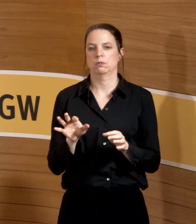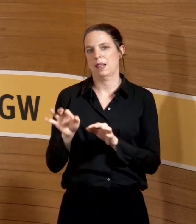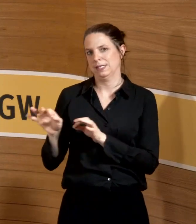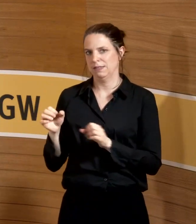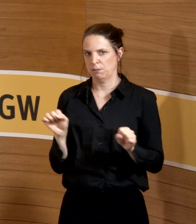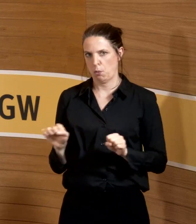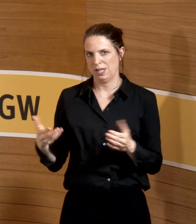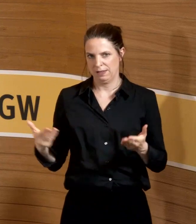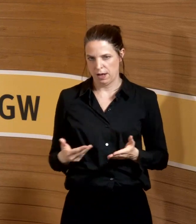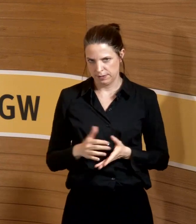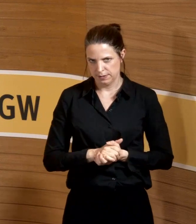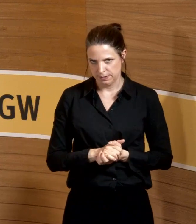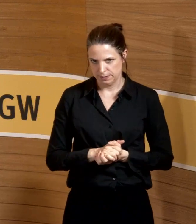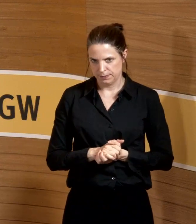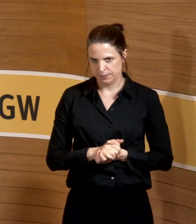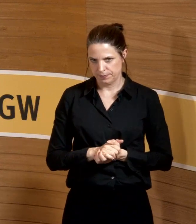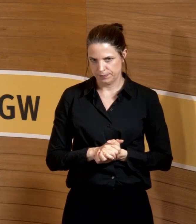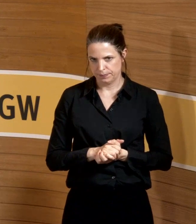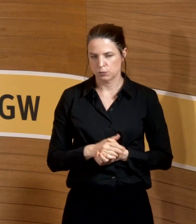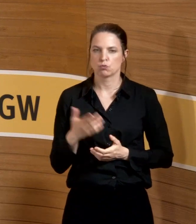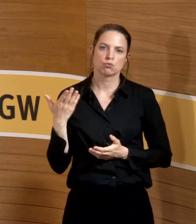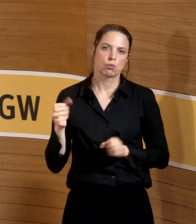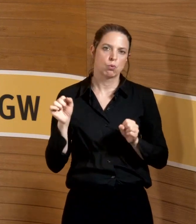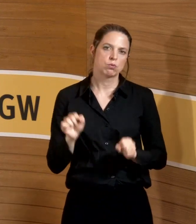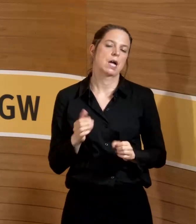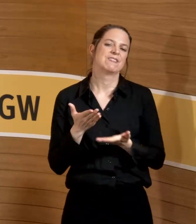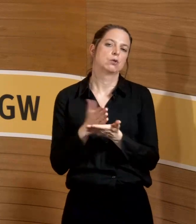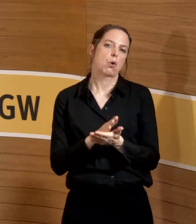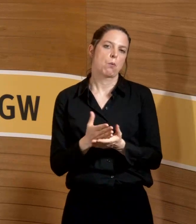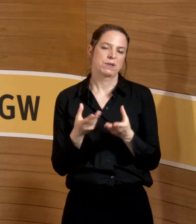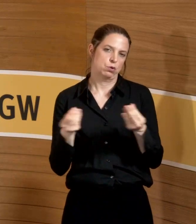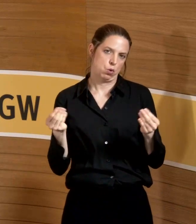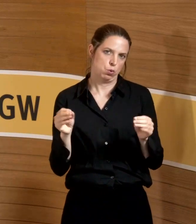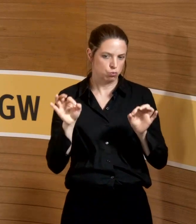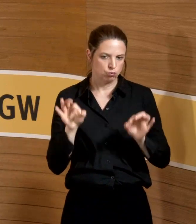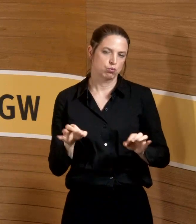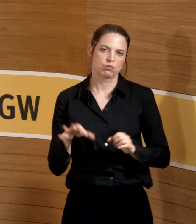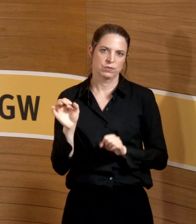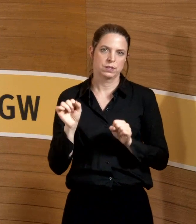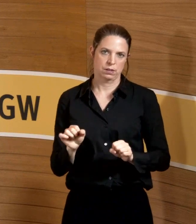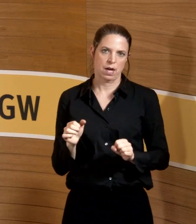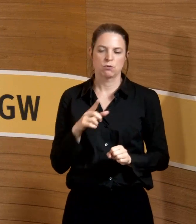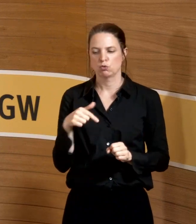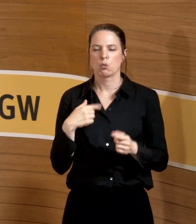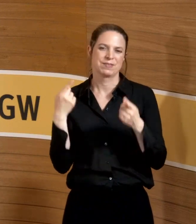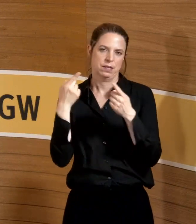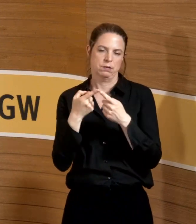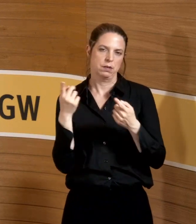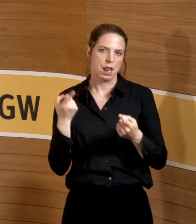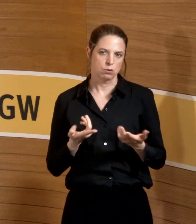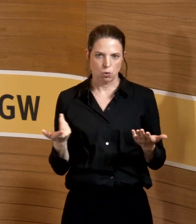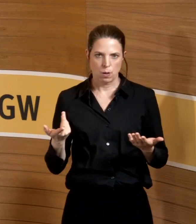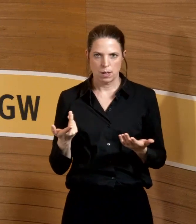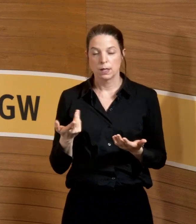denke ich, ein in Aussicht zu stellender Kompromiss, den wir irgendwie ansteuern sollten, der